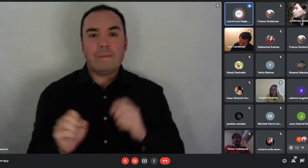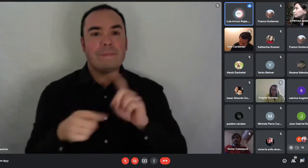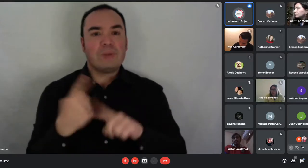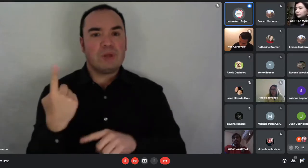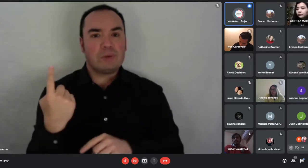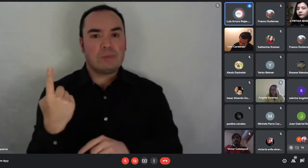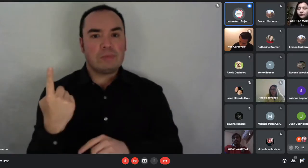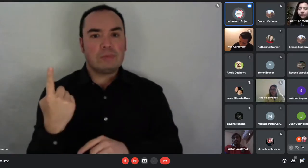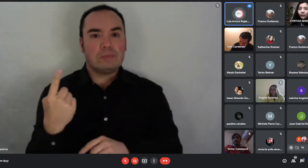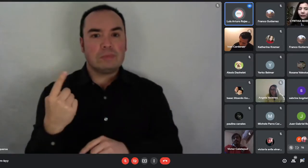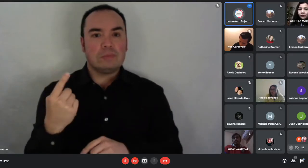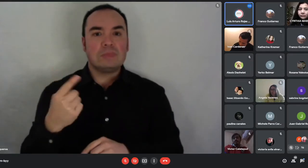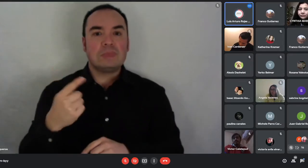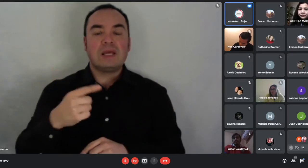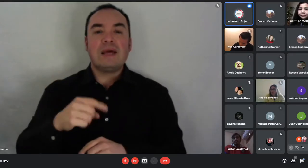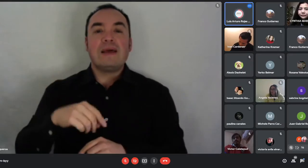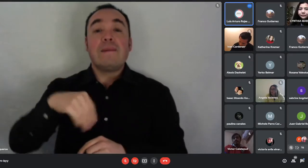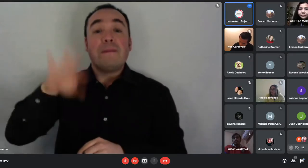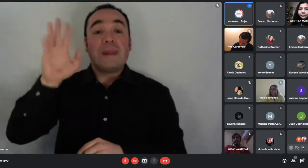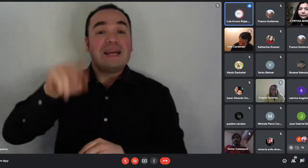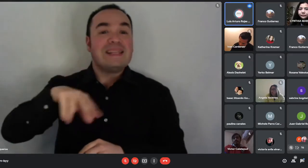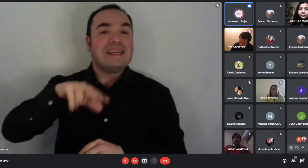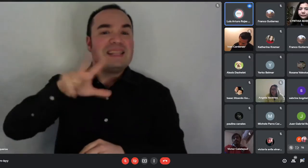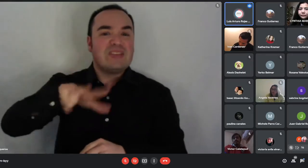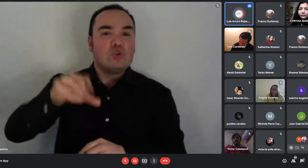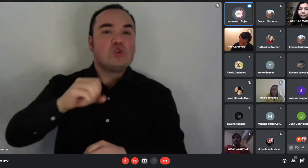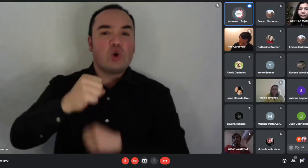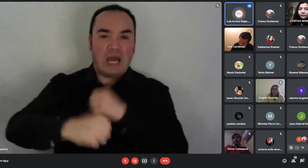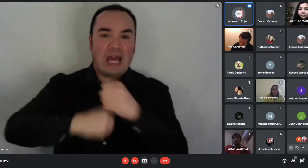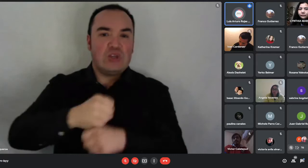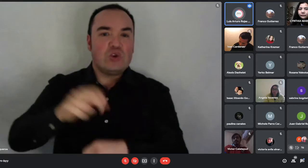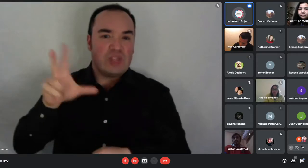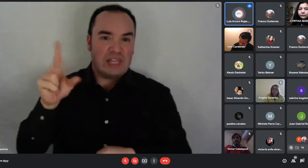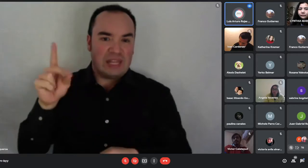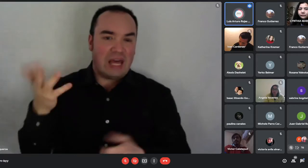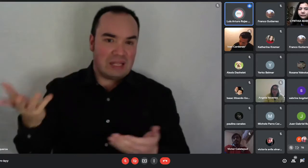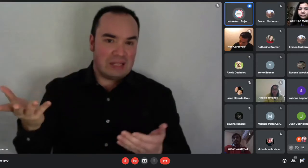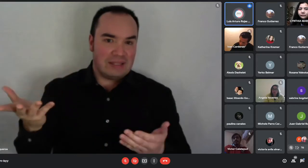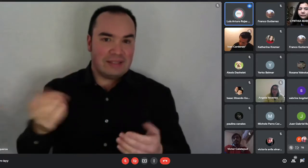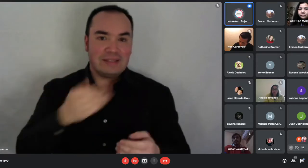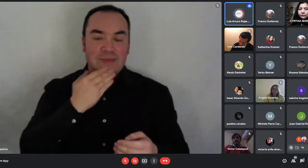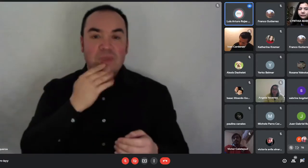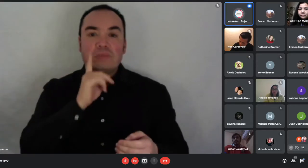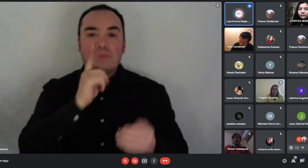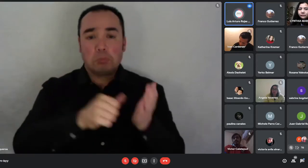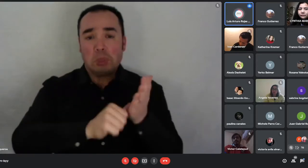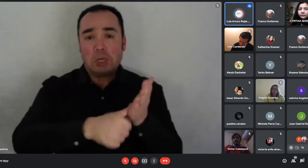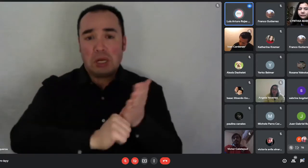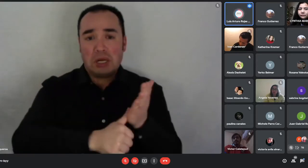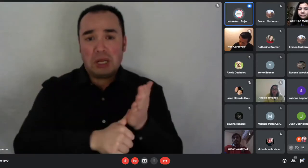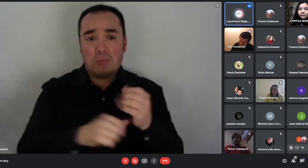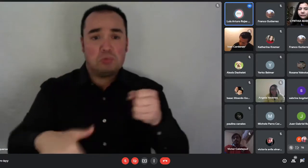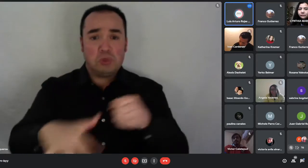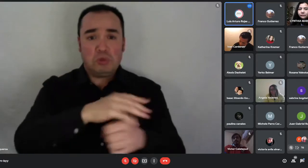contar con la cédula de identidad en las mismas condiciones que yo les explicaba anteriormente. Si esta venció en el año